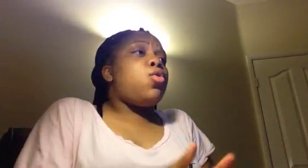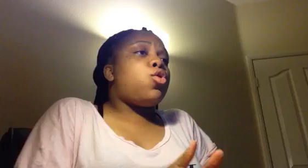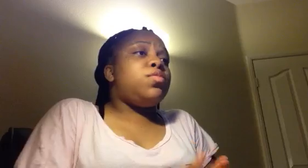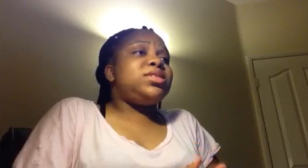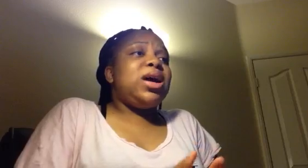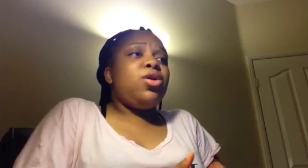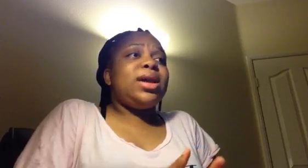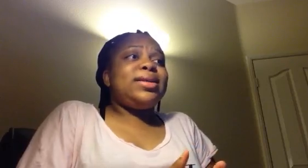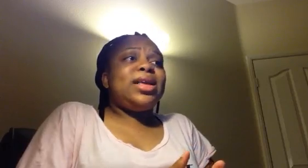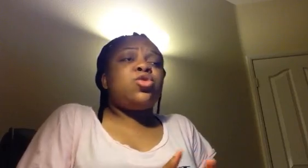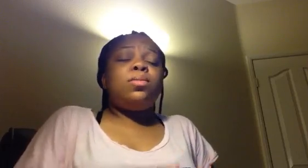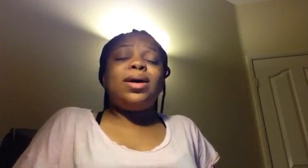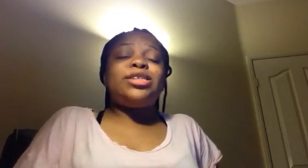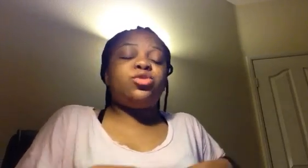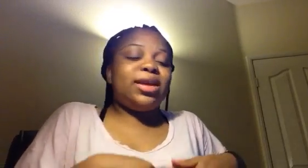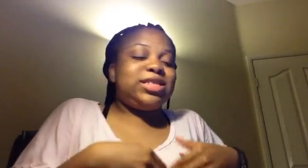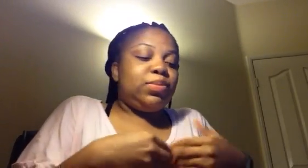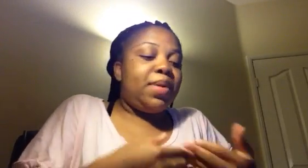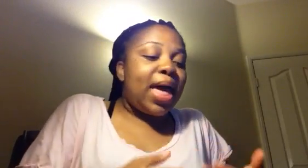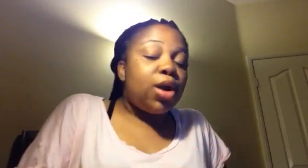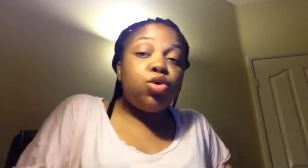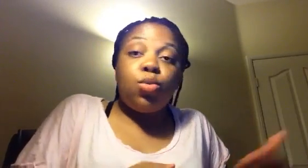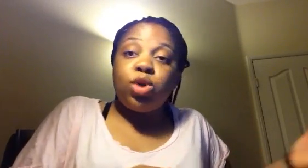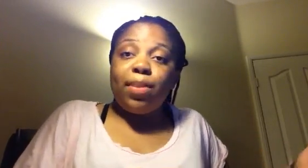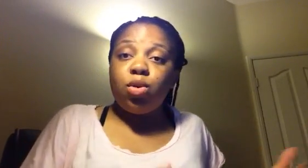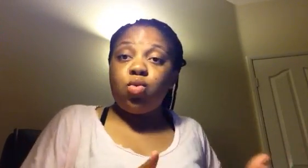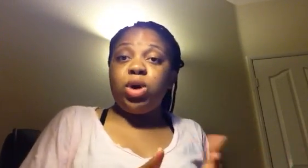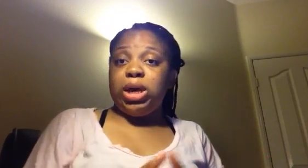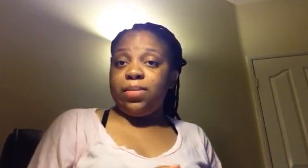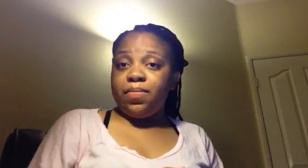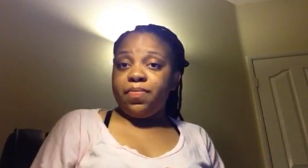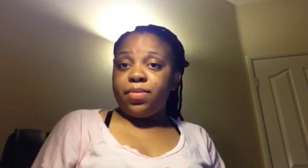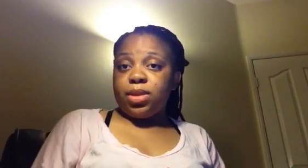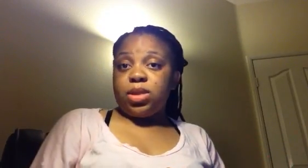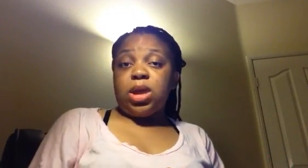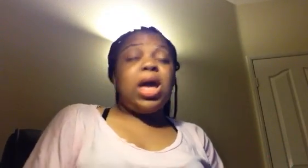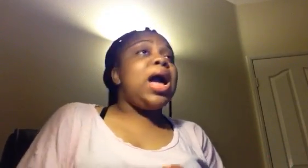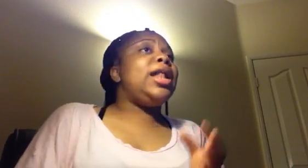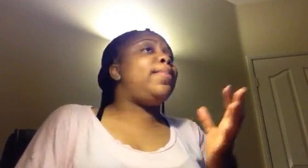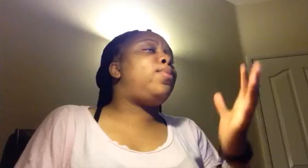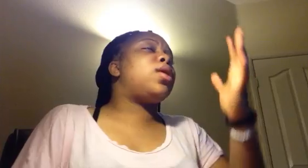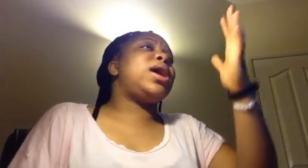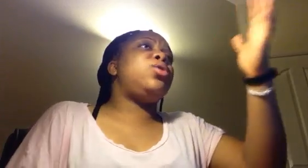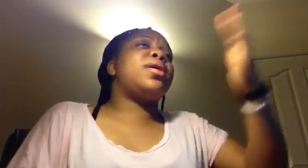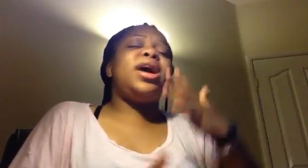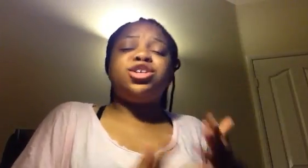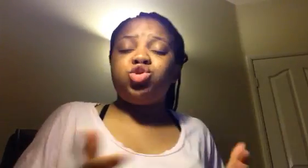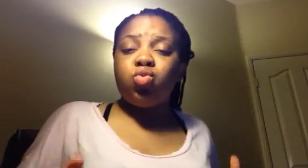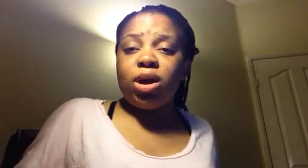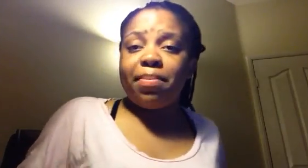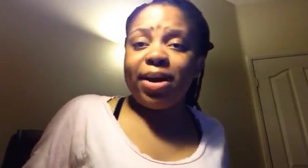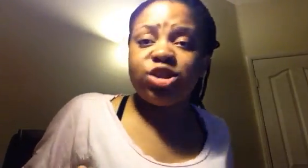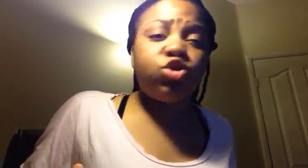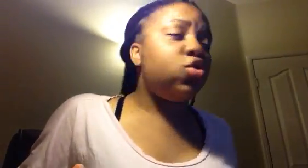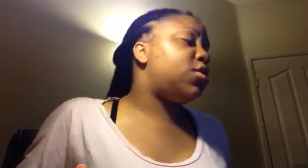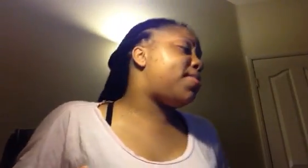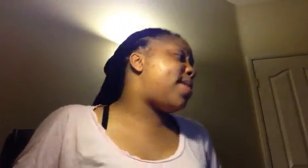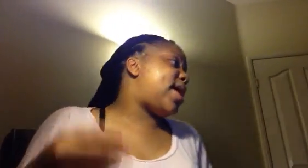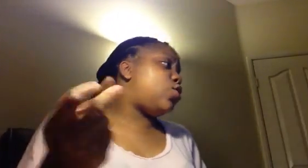gros comme ça, un athlète, comment est-ce qu'on espère que le moulin peut courir? A l'époque, le gars jouait à Barcelone, le